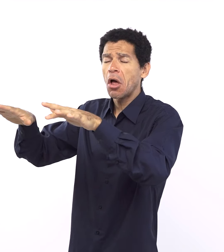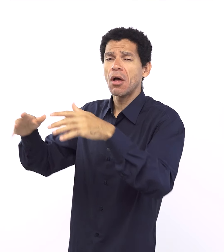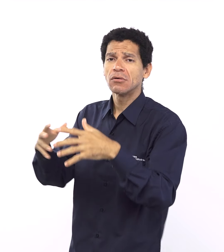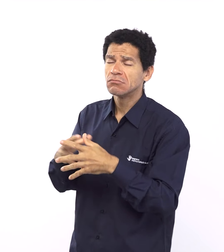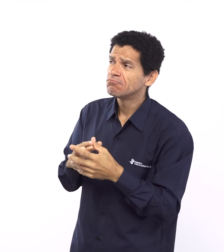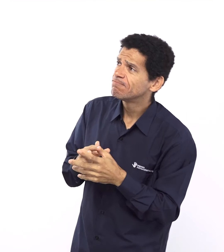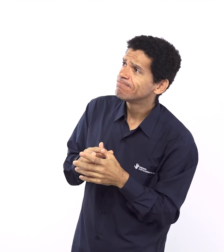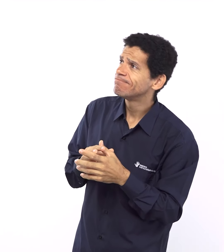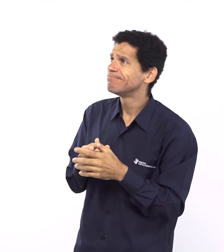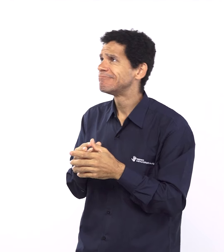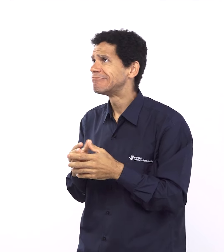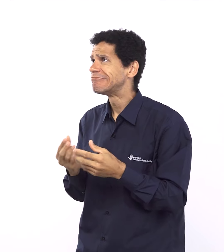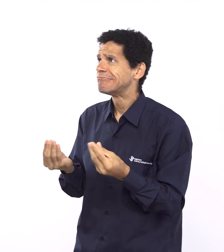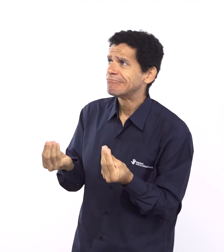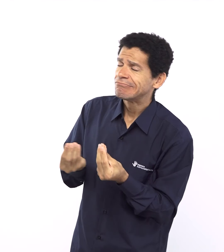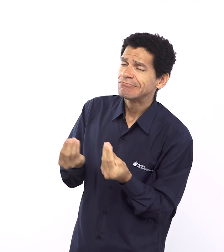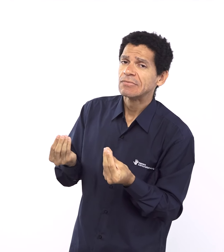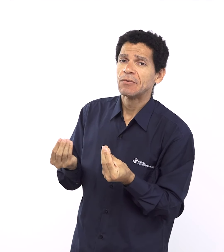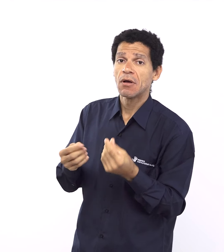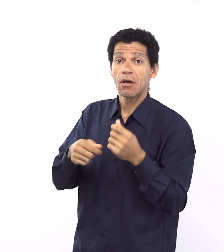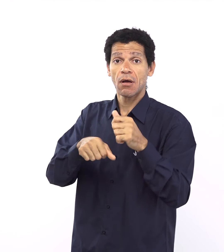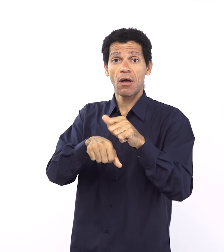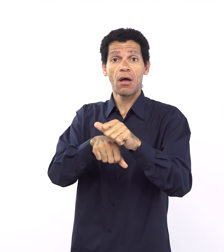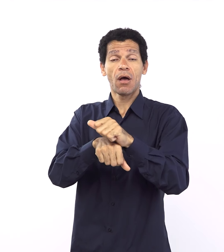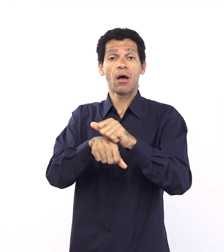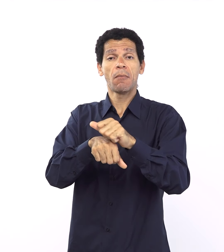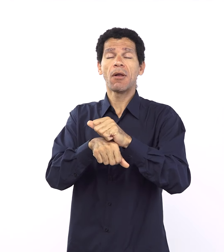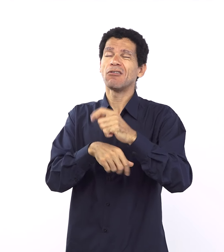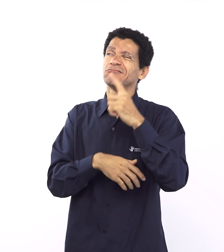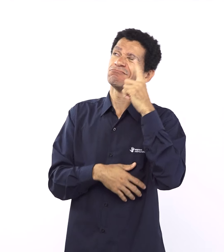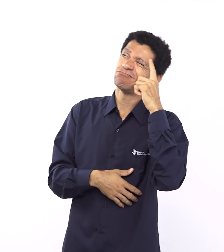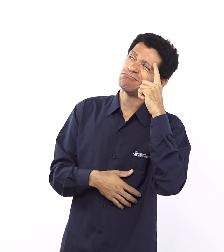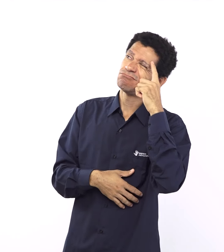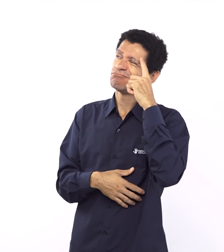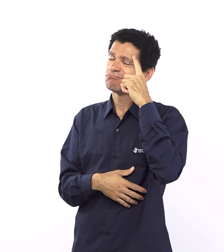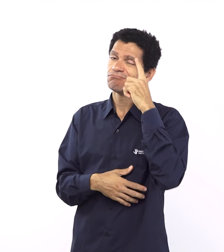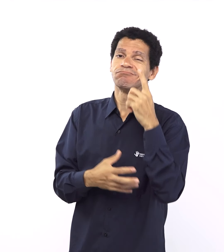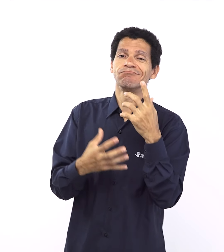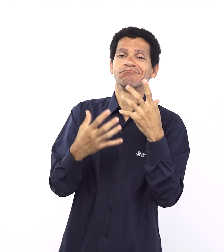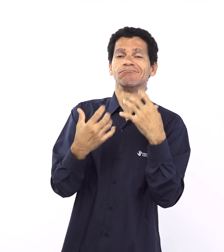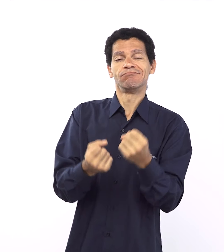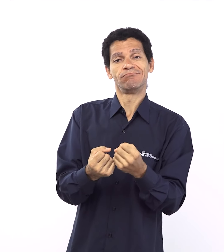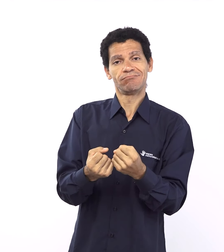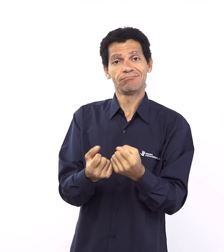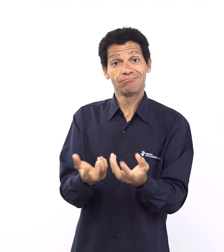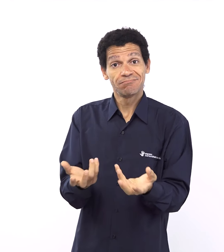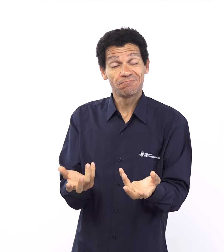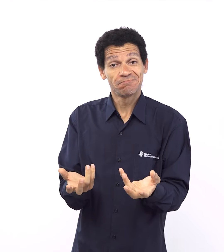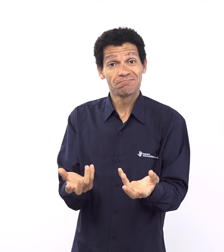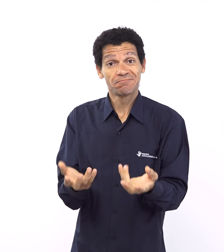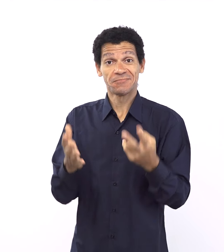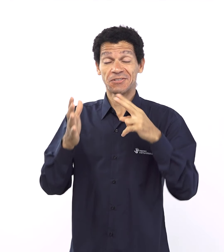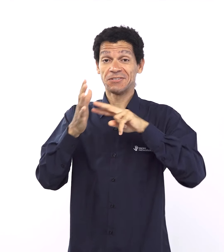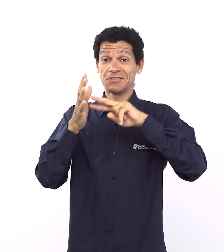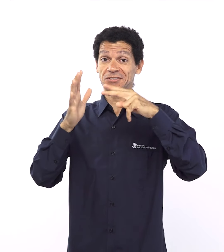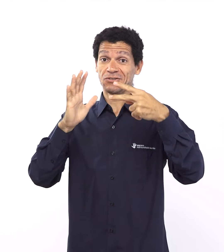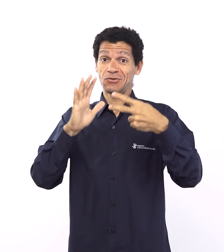mesmo. E no mundo antigo, uma forma com que você conquista isso é através de batalhas, né? Então, se você é um homem de guerra, um homem valente, alguém que,